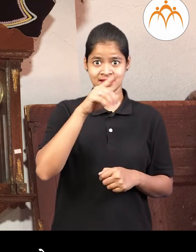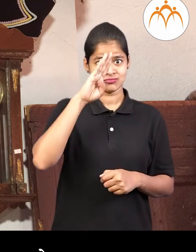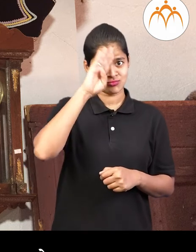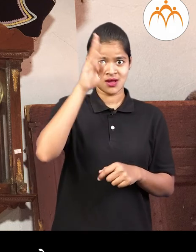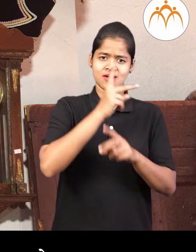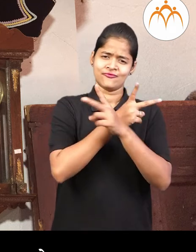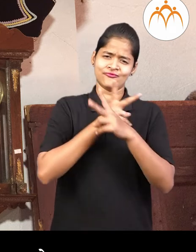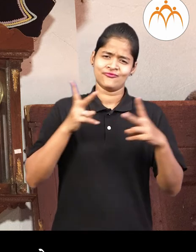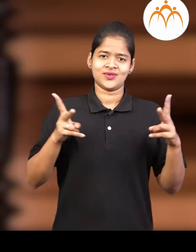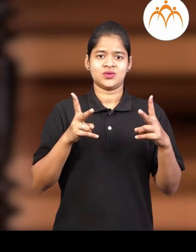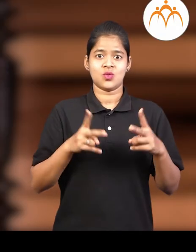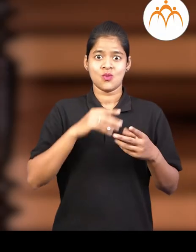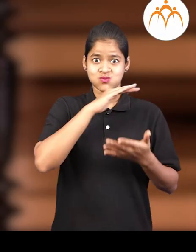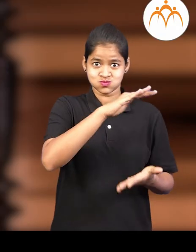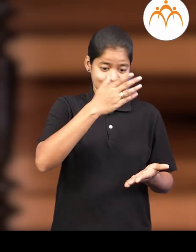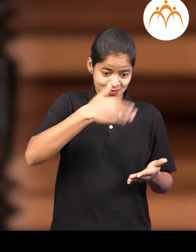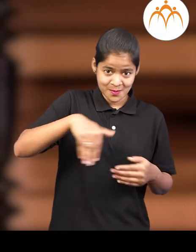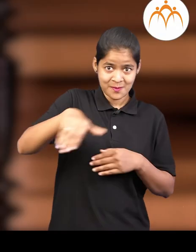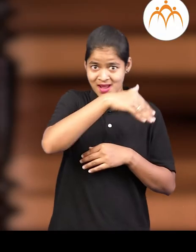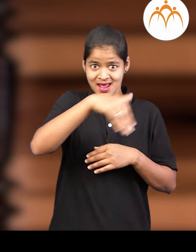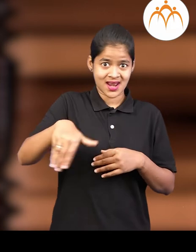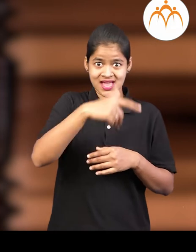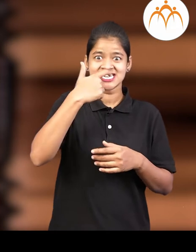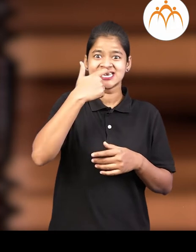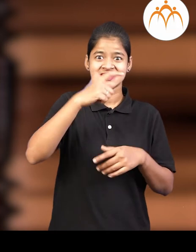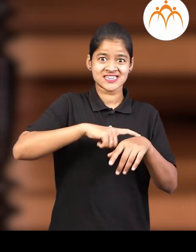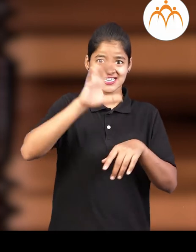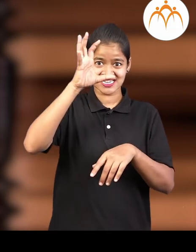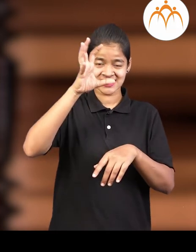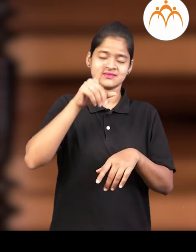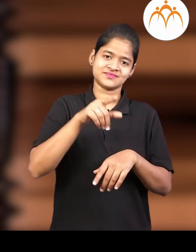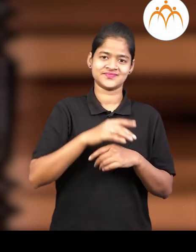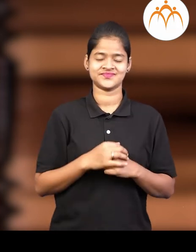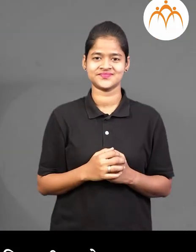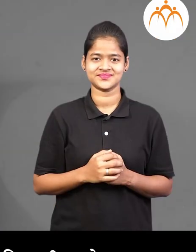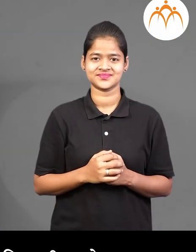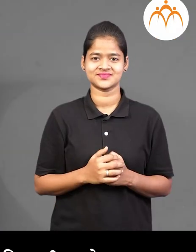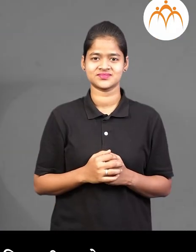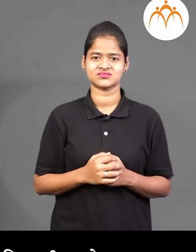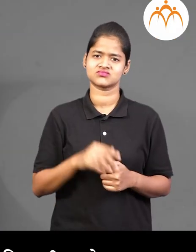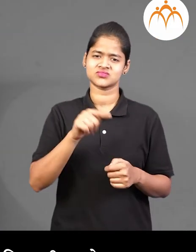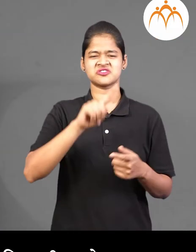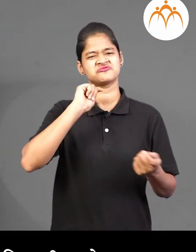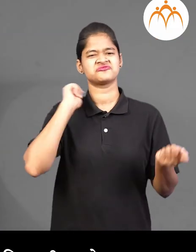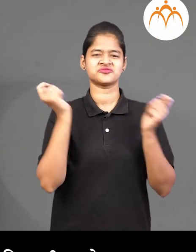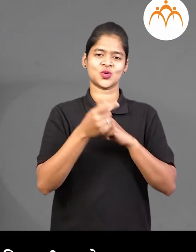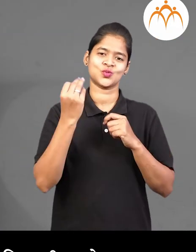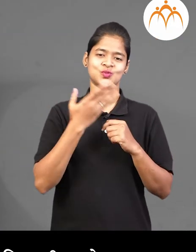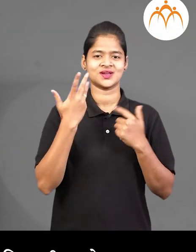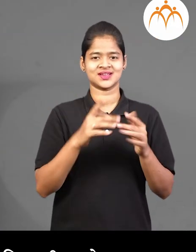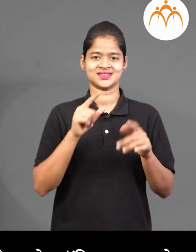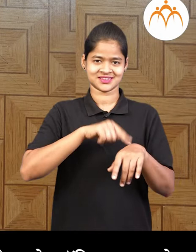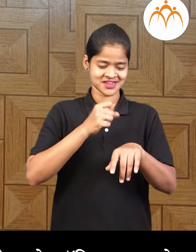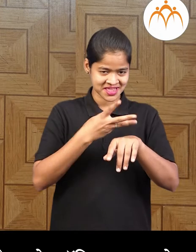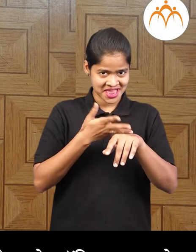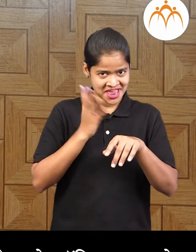तील राजे महराजे आशा प्रकारची लंबकाची घड़याले वाप्रतसत आता वेगबेगले प्रकारची घड़याल निगालियेत